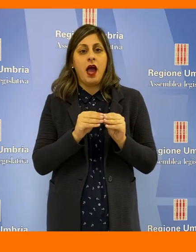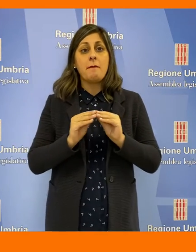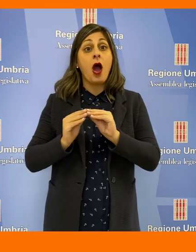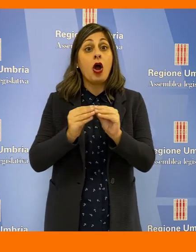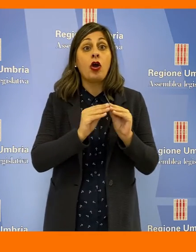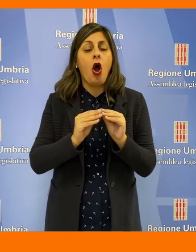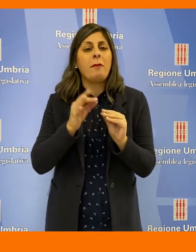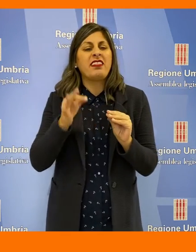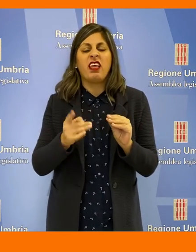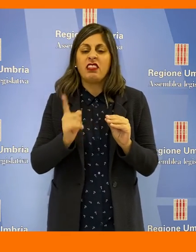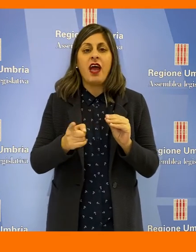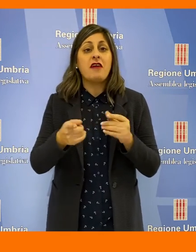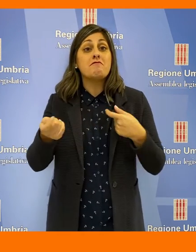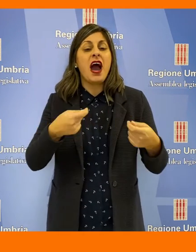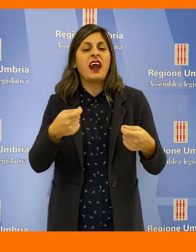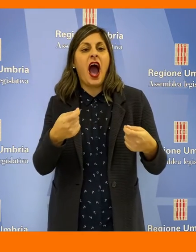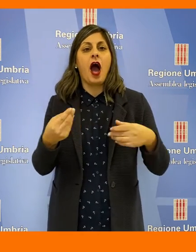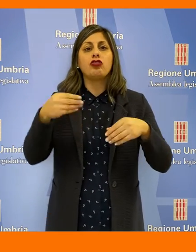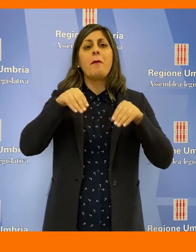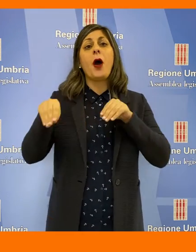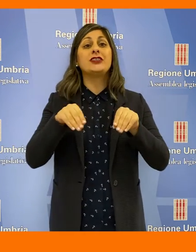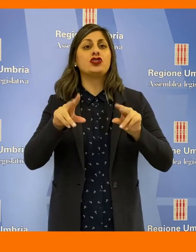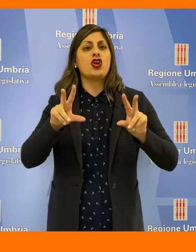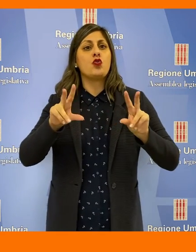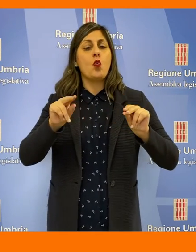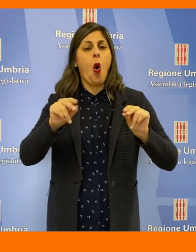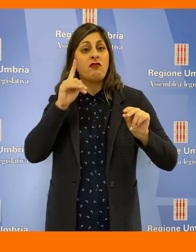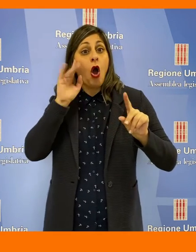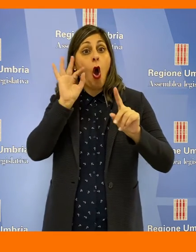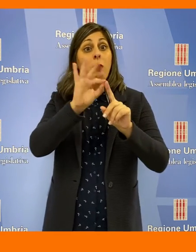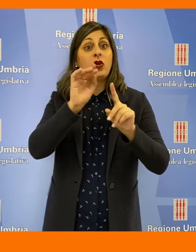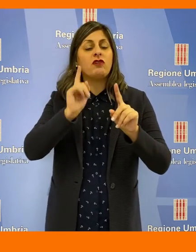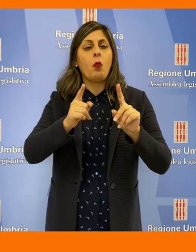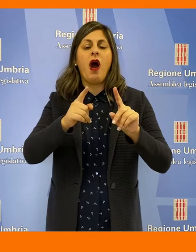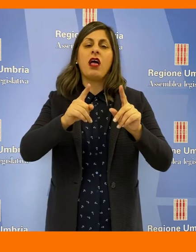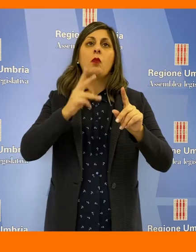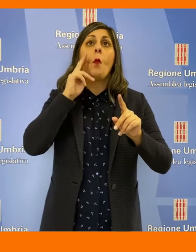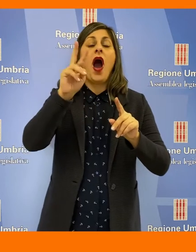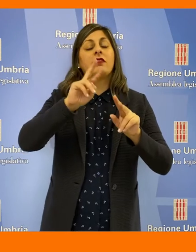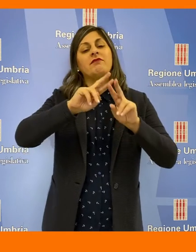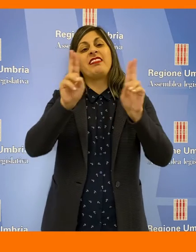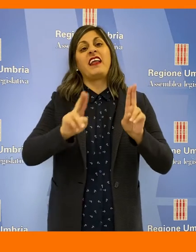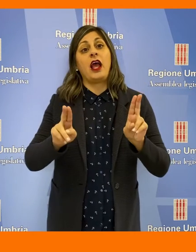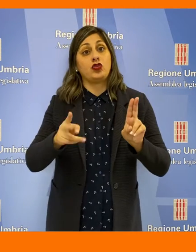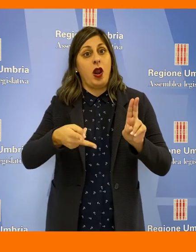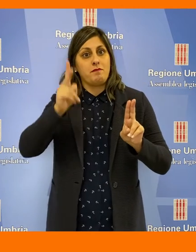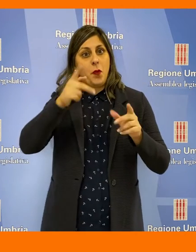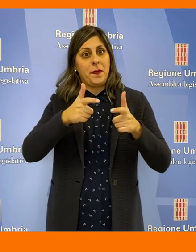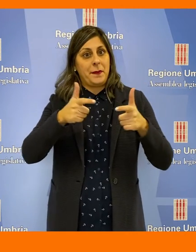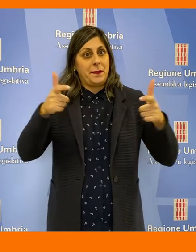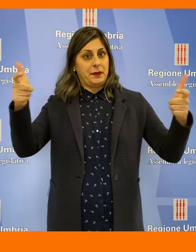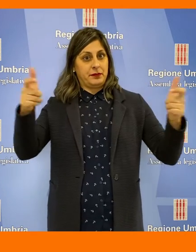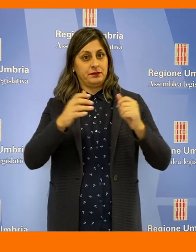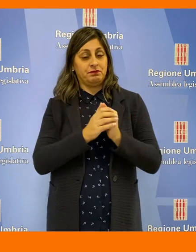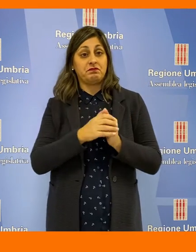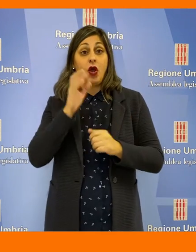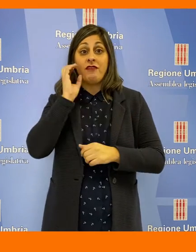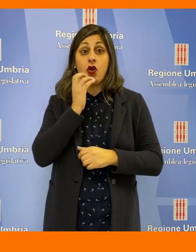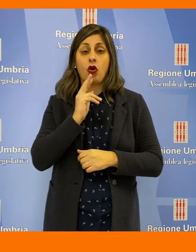posizionamento innovativo sul mercato, che sostenga una forte propensione alla internazionalizzazione. È necessario, ha aggiunto Fioroni,